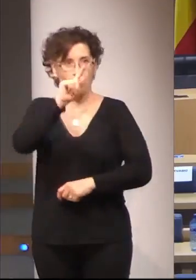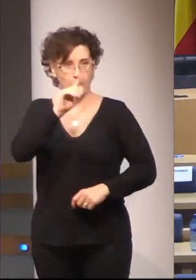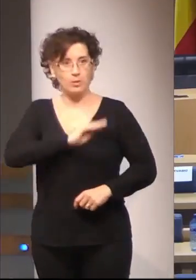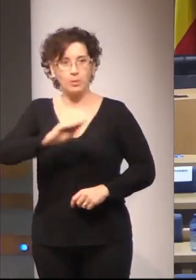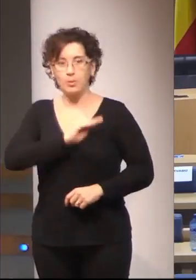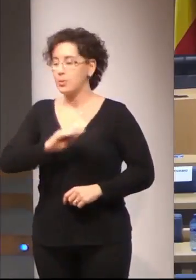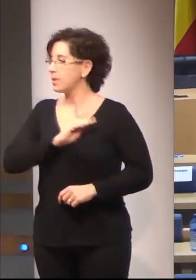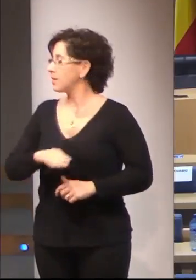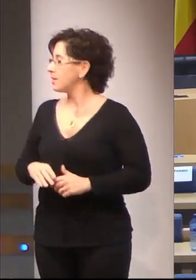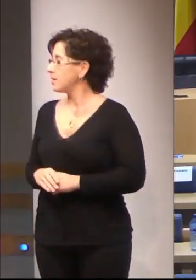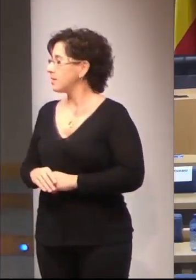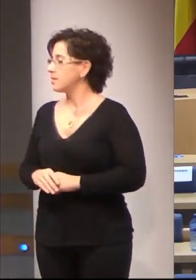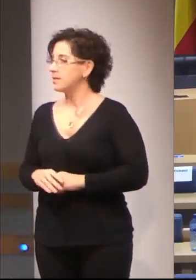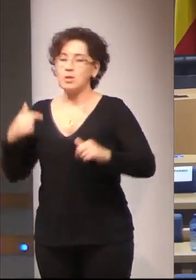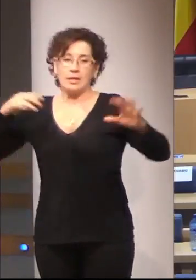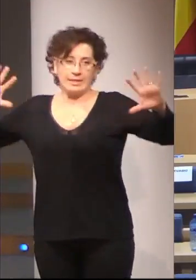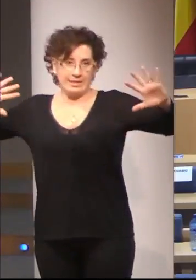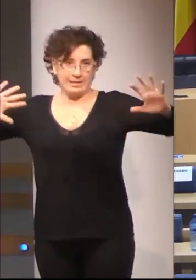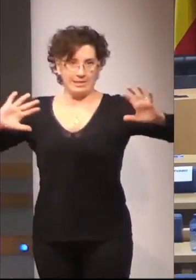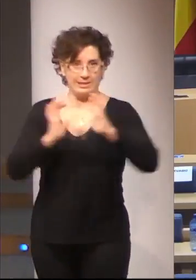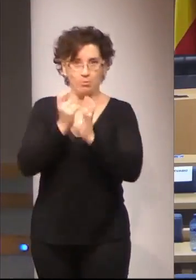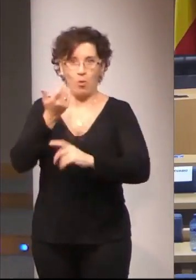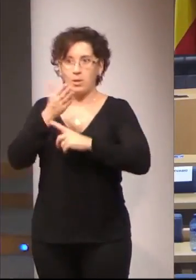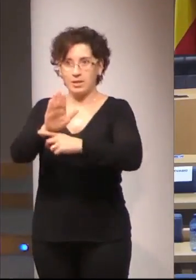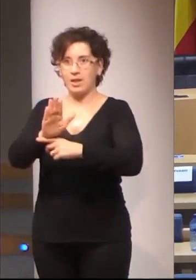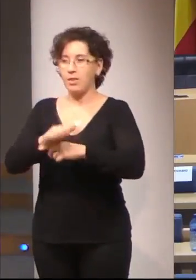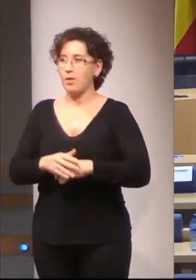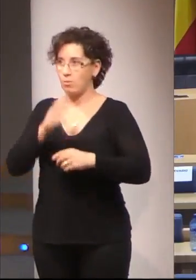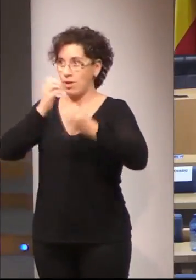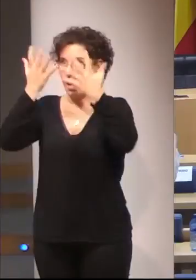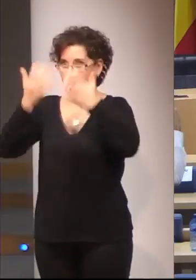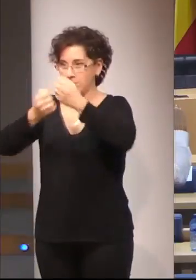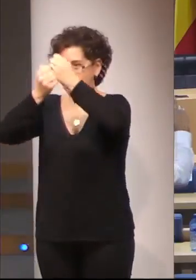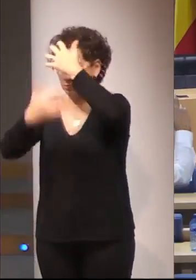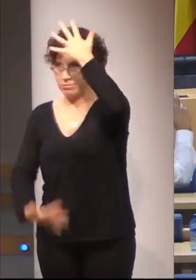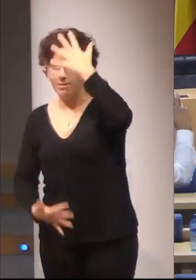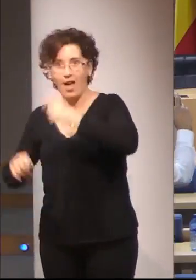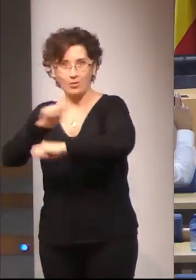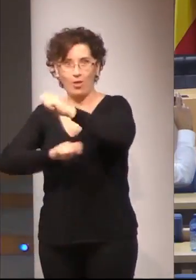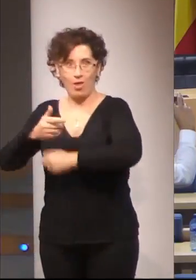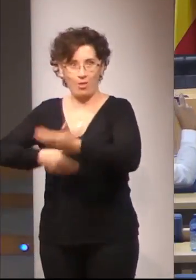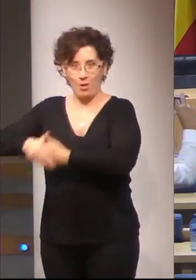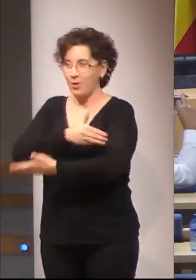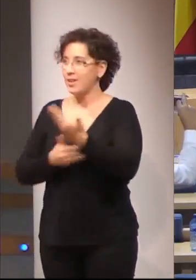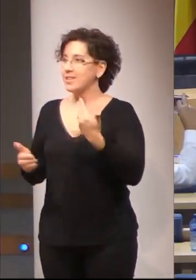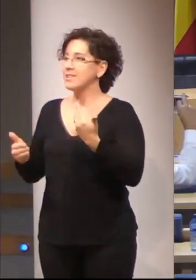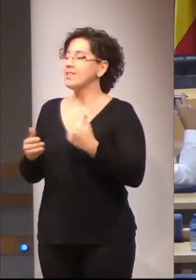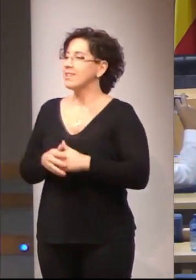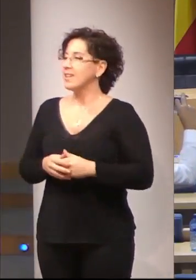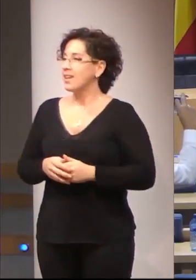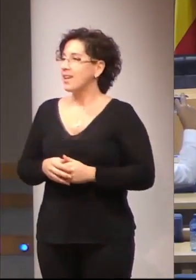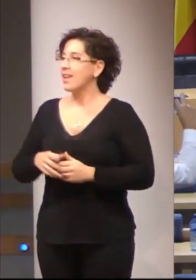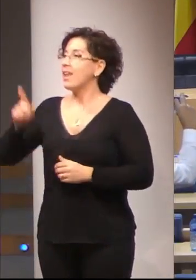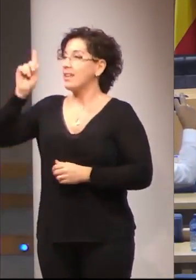asociaciones es muy largo, no lo voy a resumir en ninguna porque son muchas, y forma también parte del